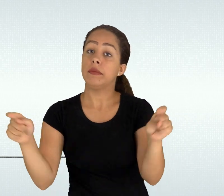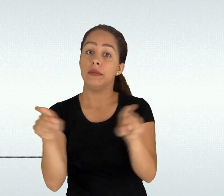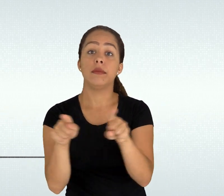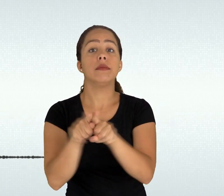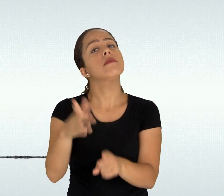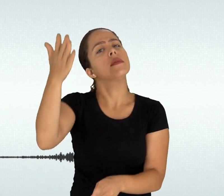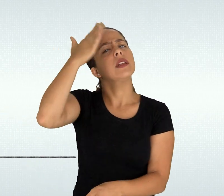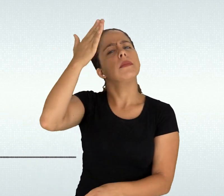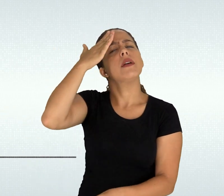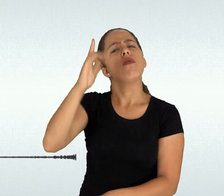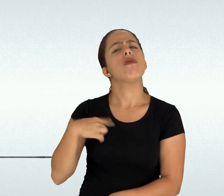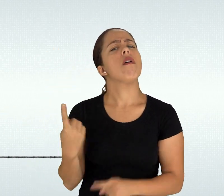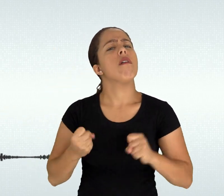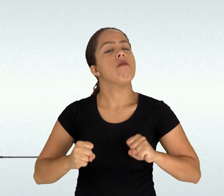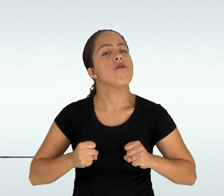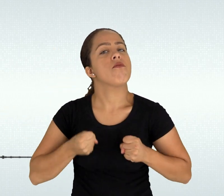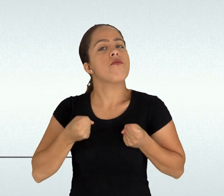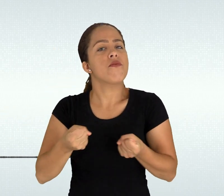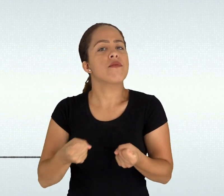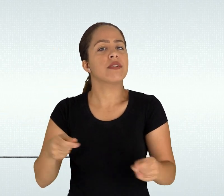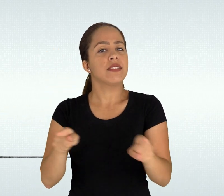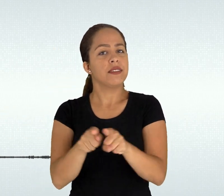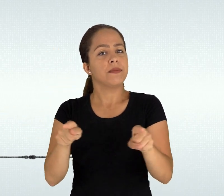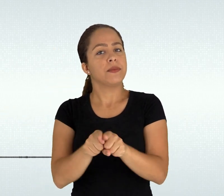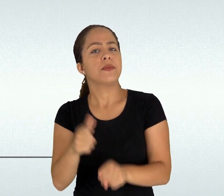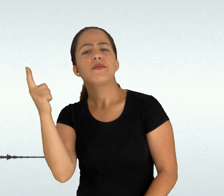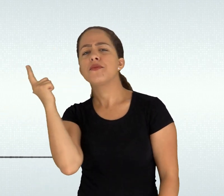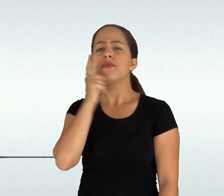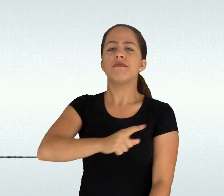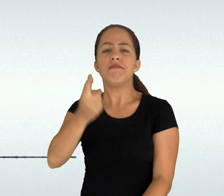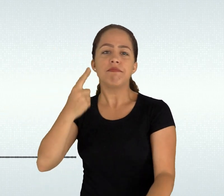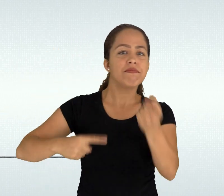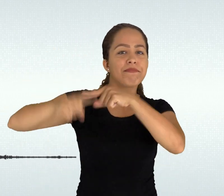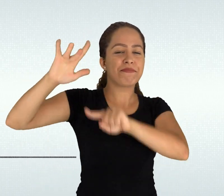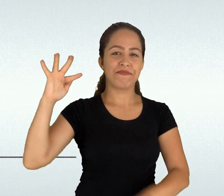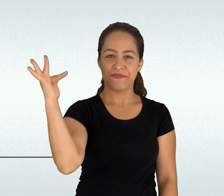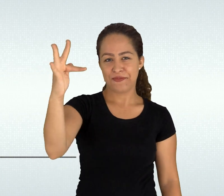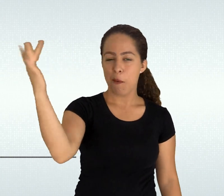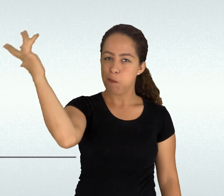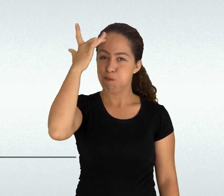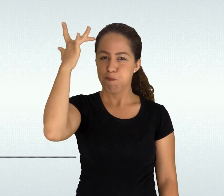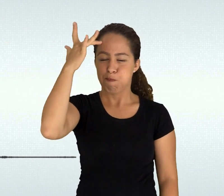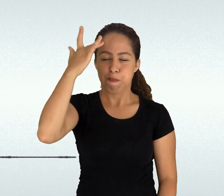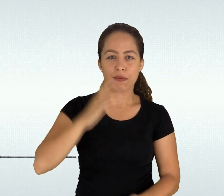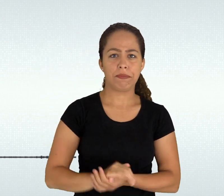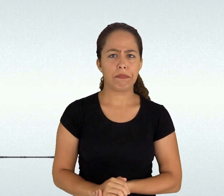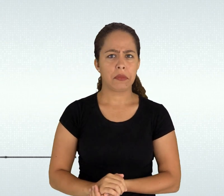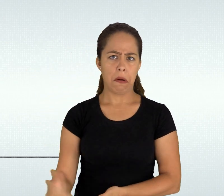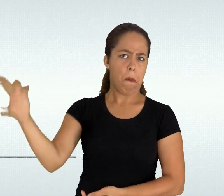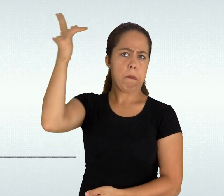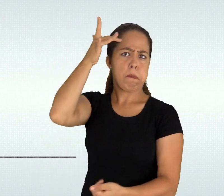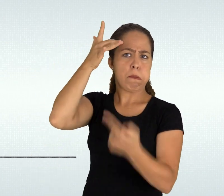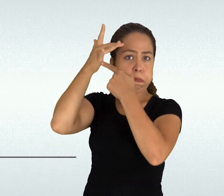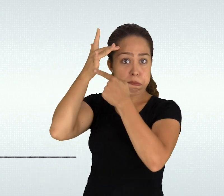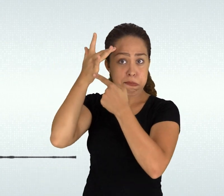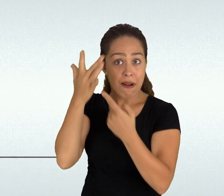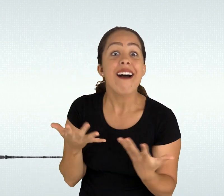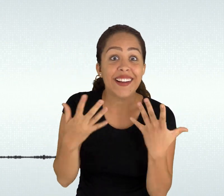apresenta as seguintes formas de oferta da educação profissional técnica de nível médio integrada,